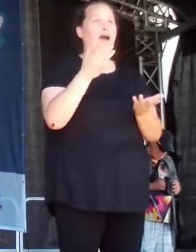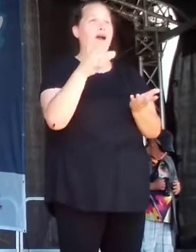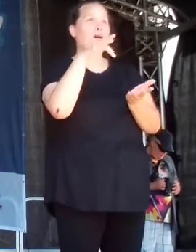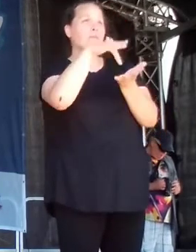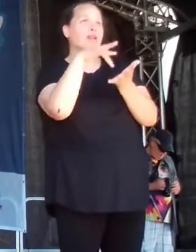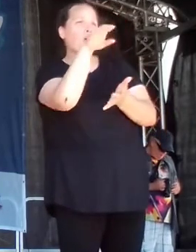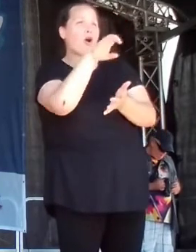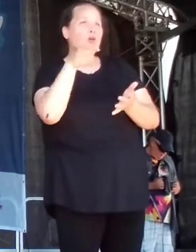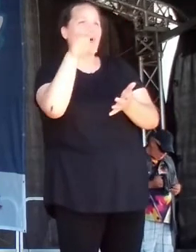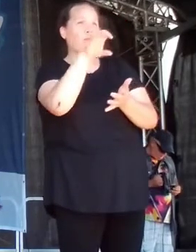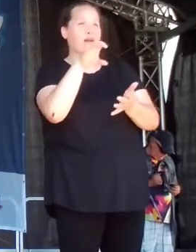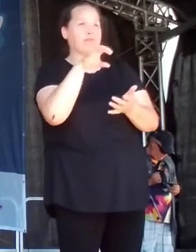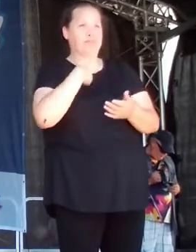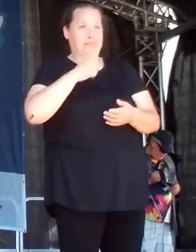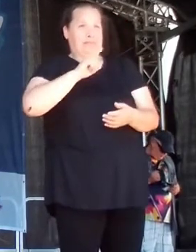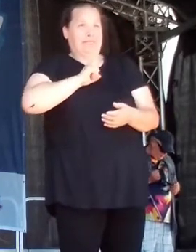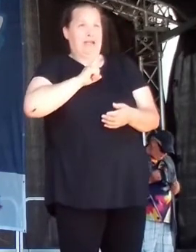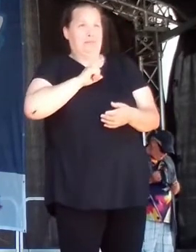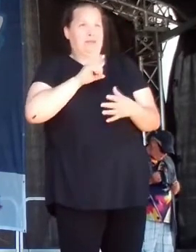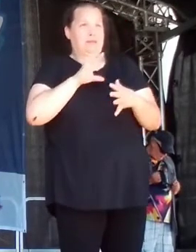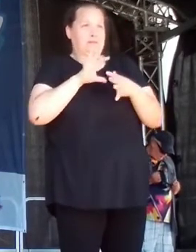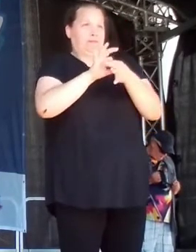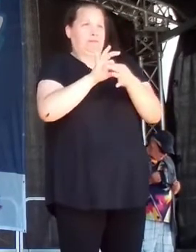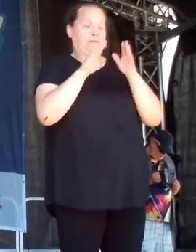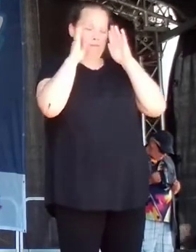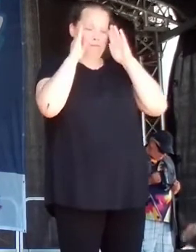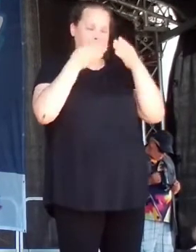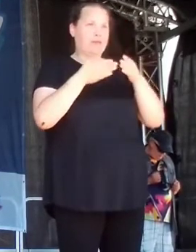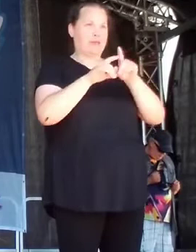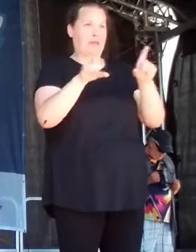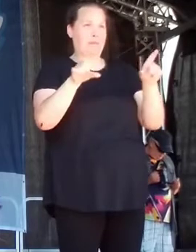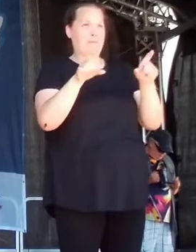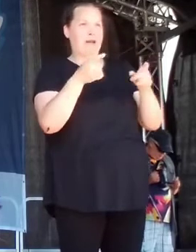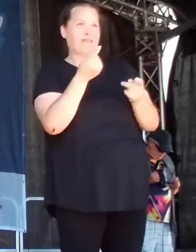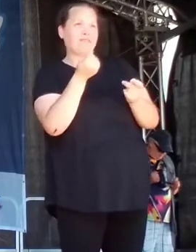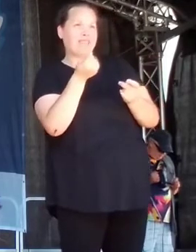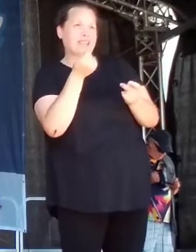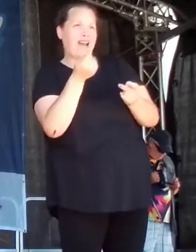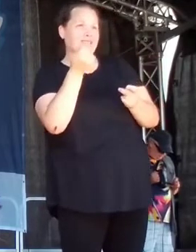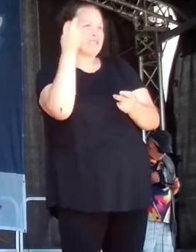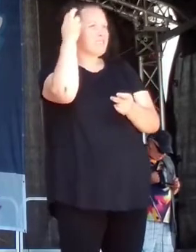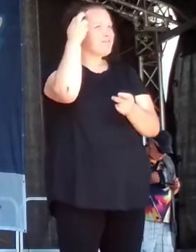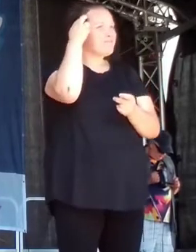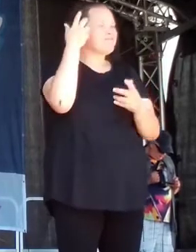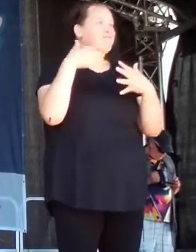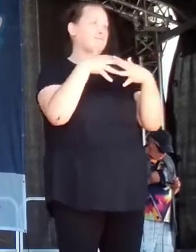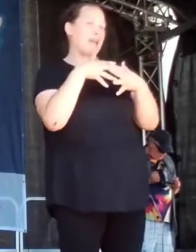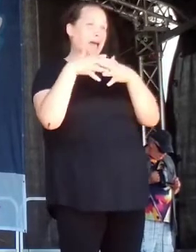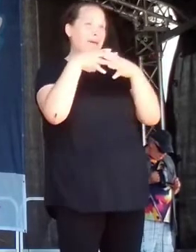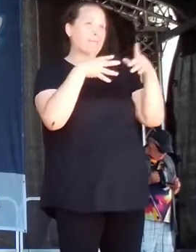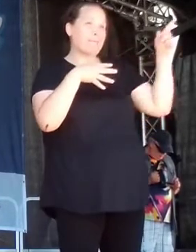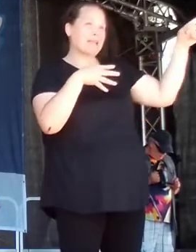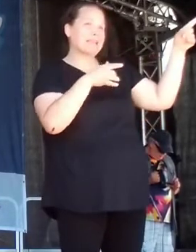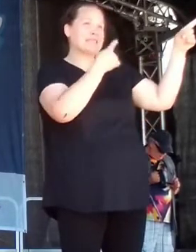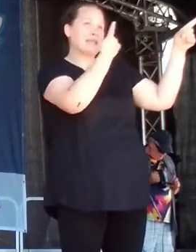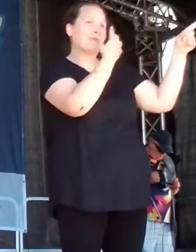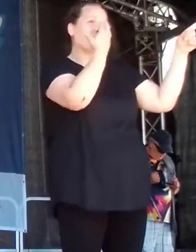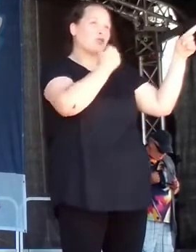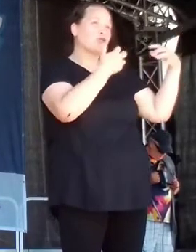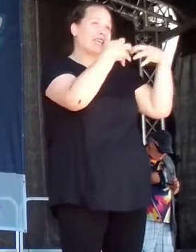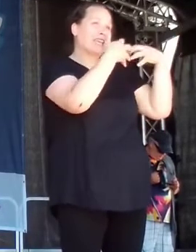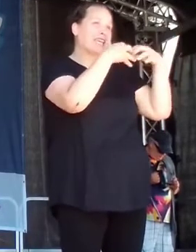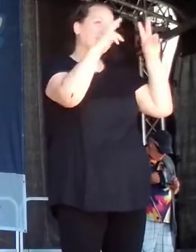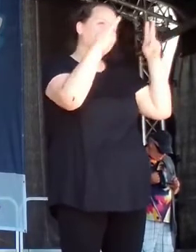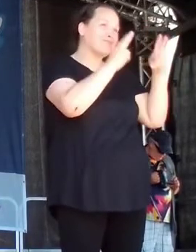nach, als Ex-Investmentbanker, die USA haben keinerlei Interesse daran, diesen Krieg zu deeskalieren,